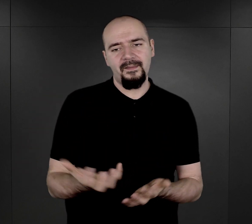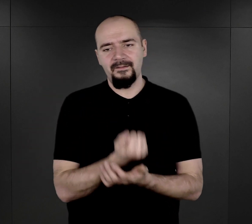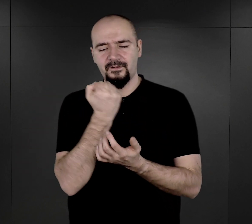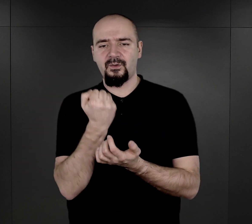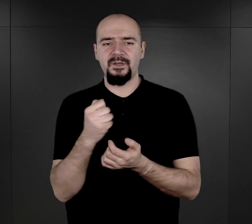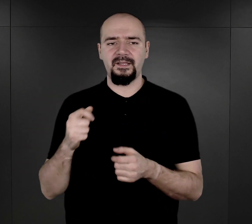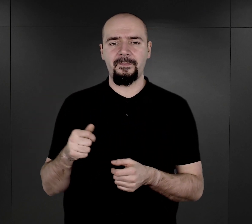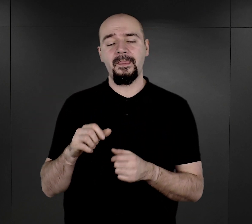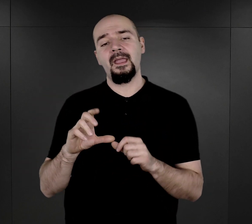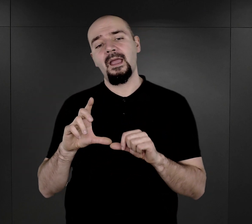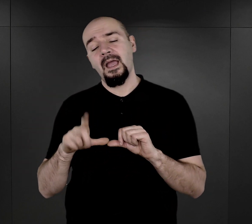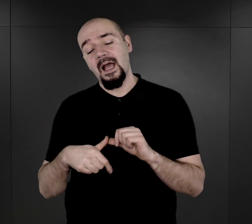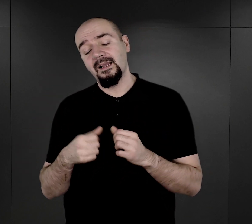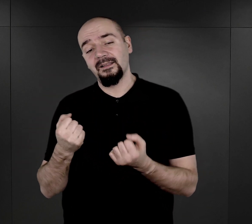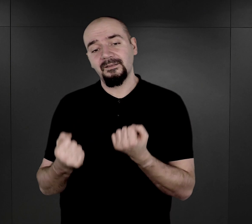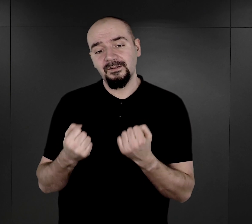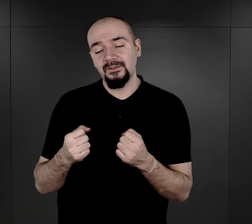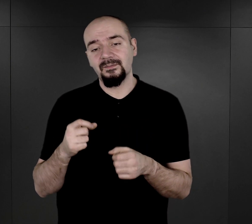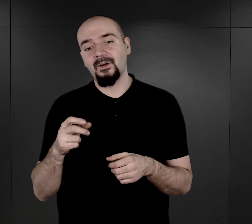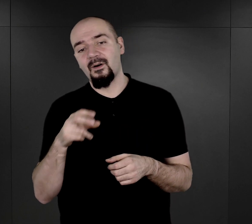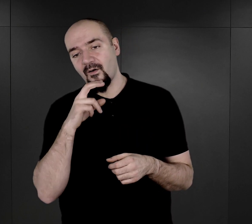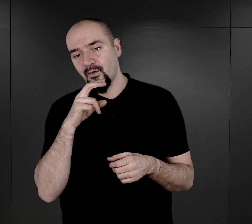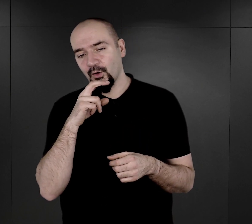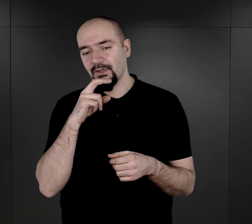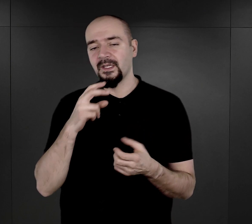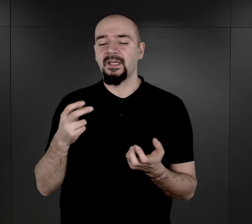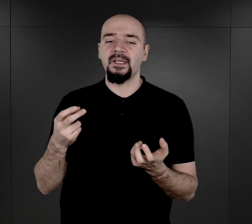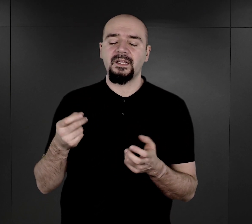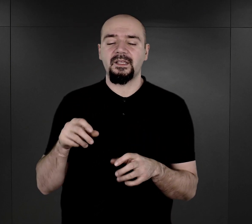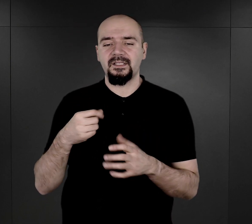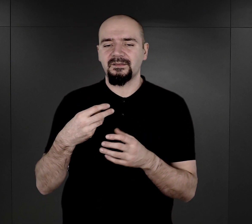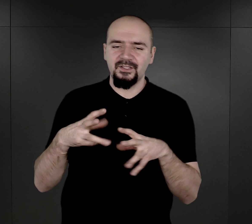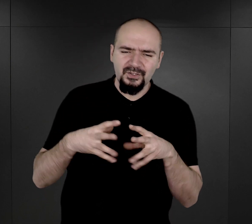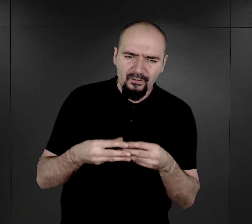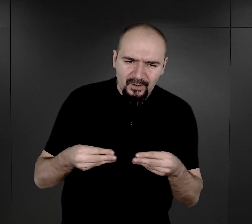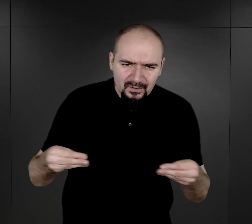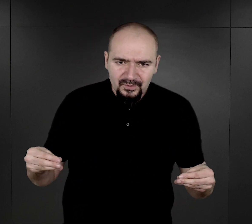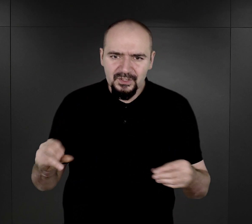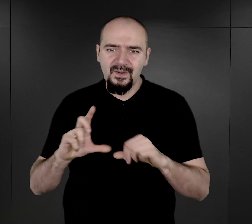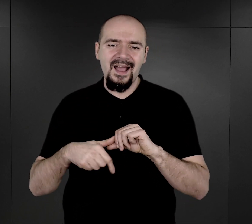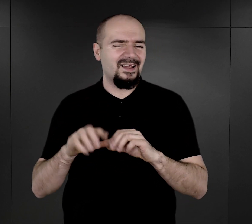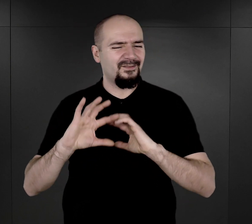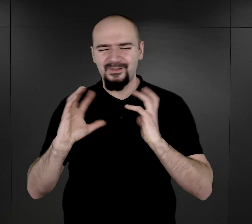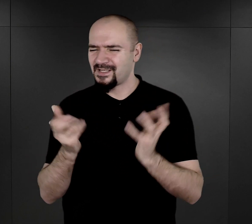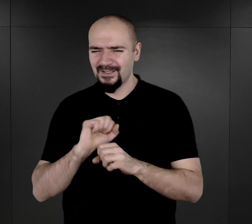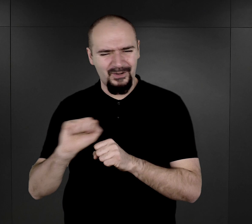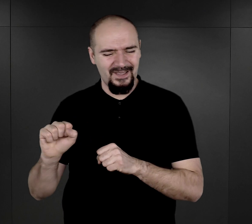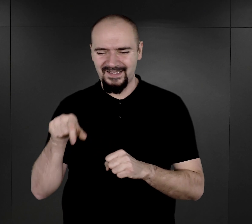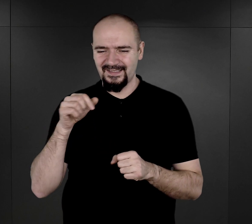Niestety wody gruntowe troszeczkę uszkodziły karty, ale wszystko w tych księgach jest czytelne. W związku z tym